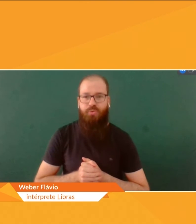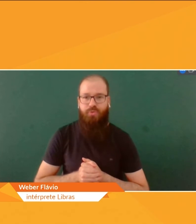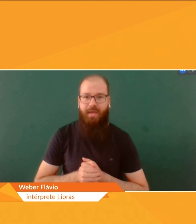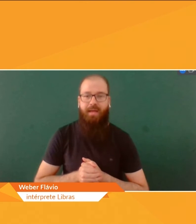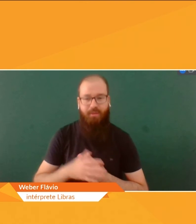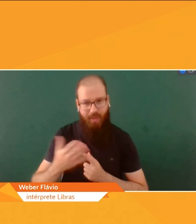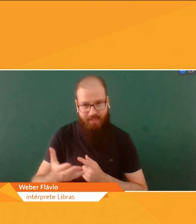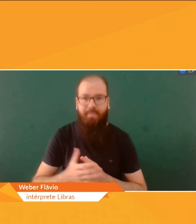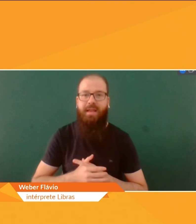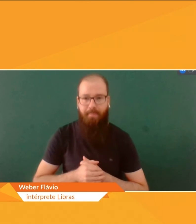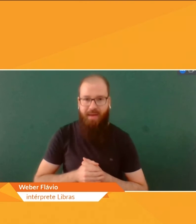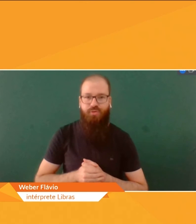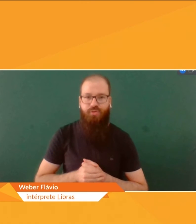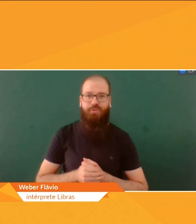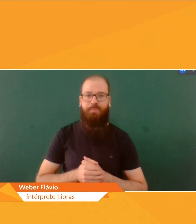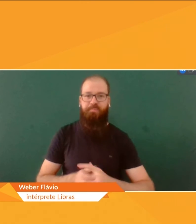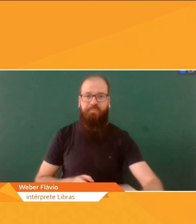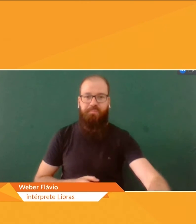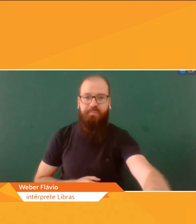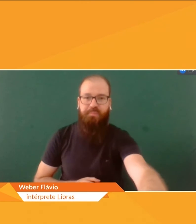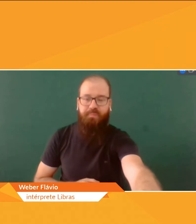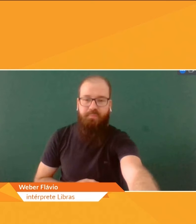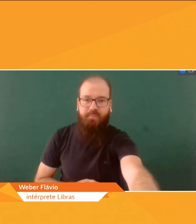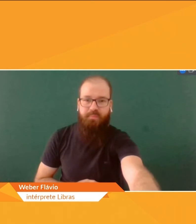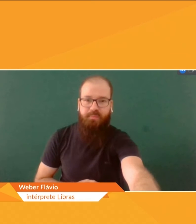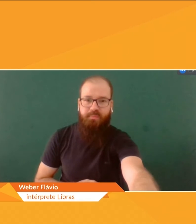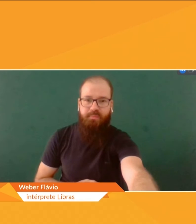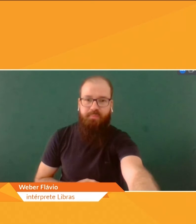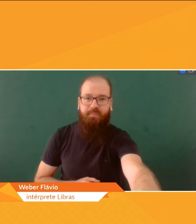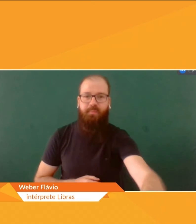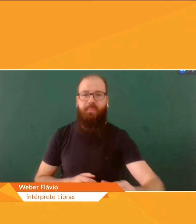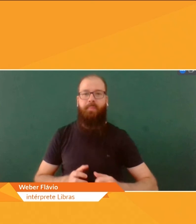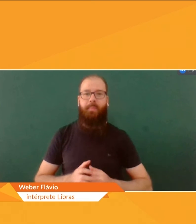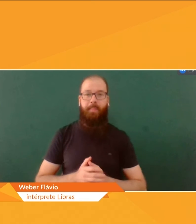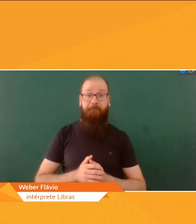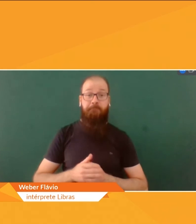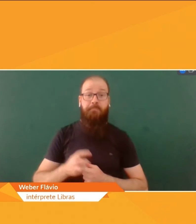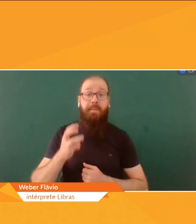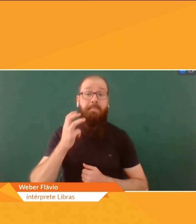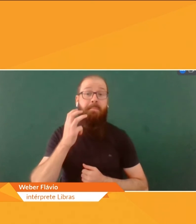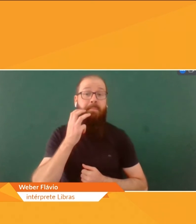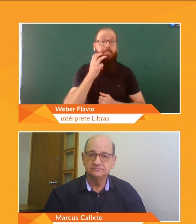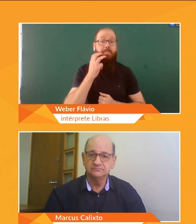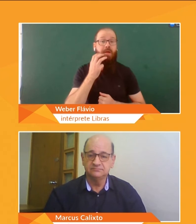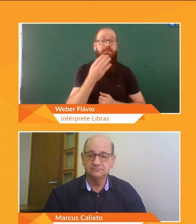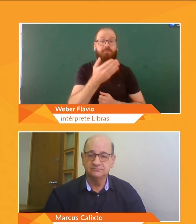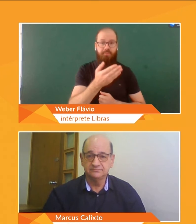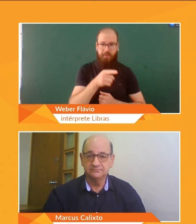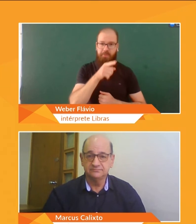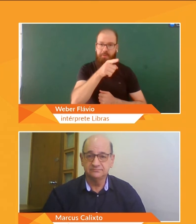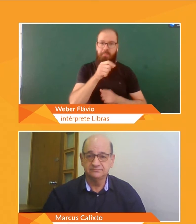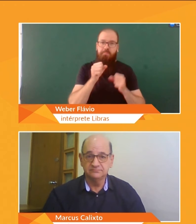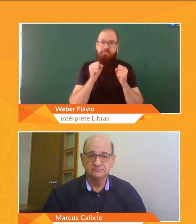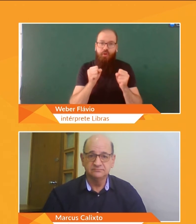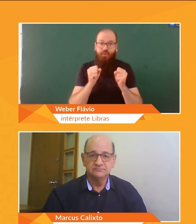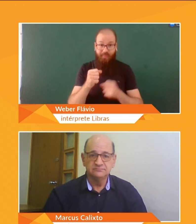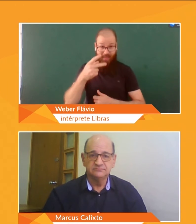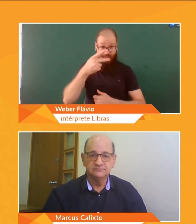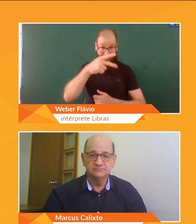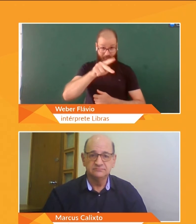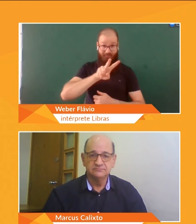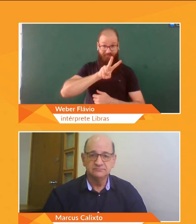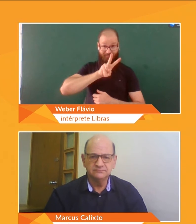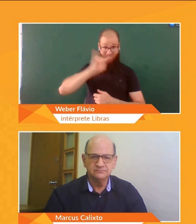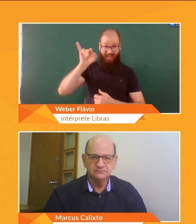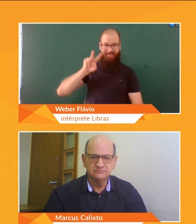educação bilíngue para os surdos. Marcos, o que você pode adiantar para a gente da sua palestra no